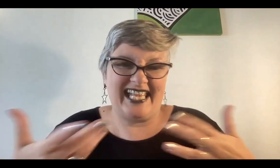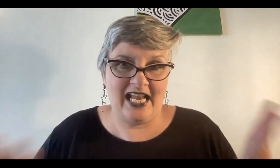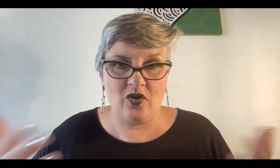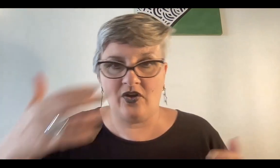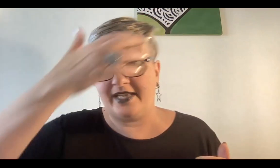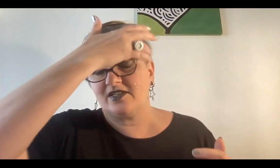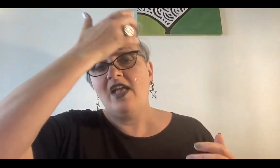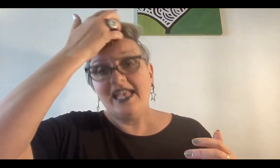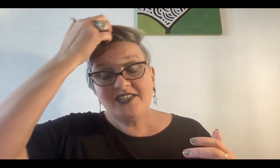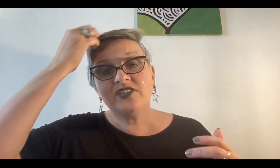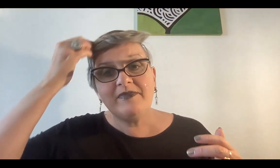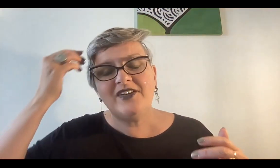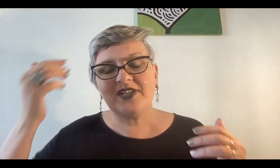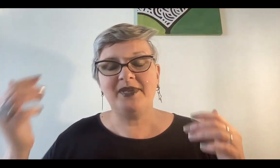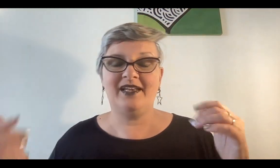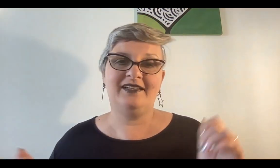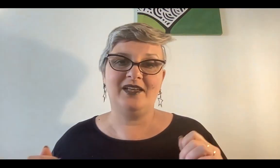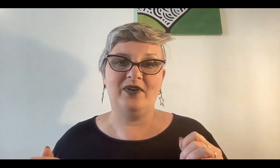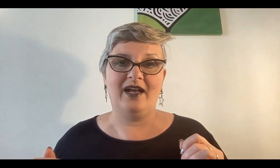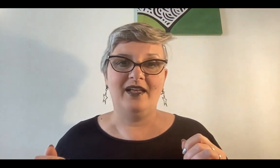hay algo con eso. Esto también lo sabían en la antigüedad.